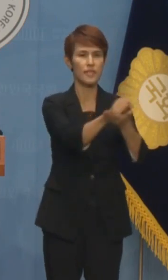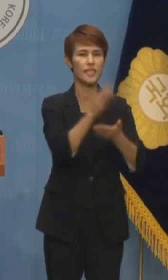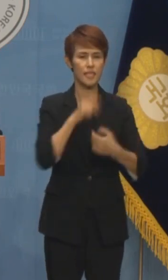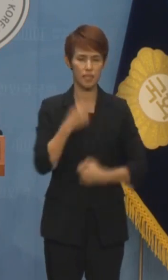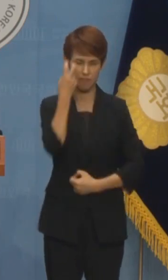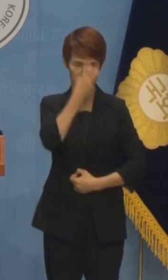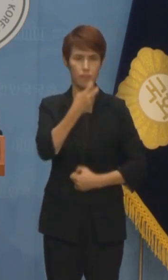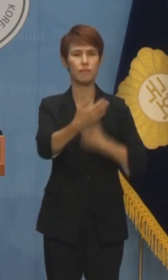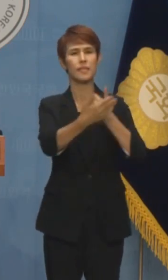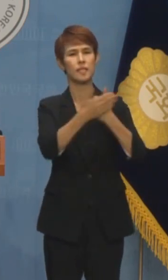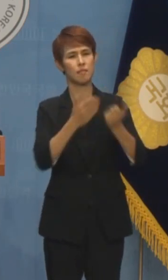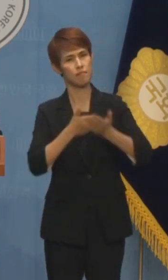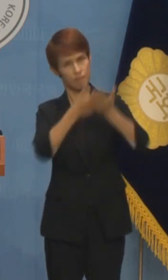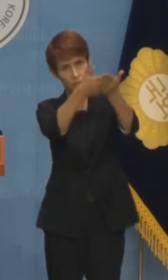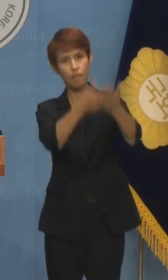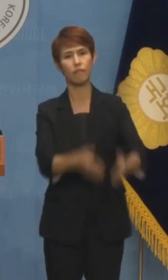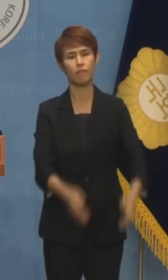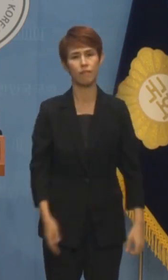협조하기 바랍니다.